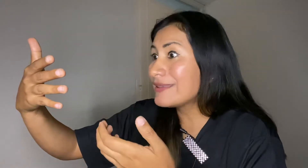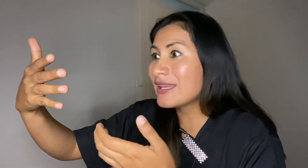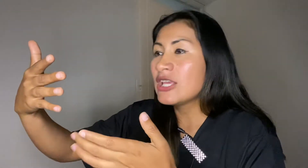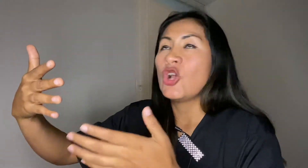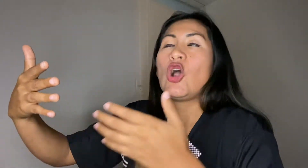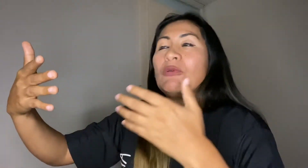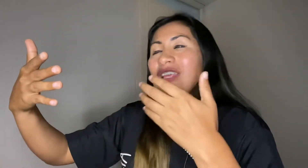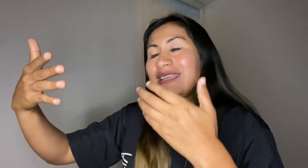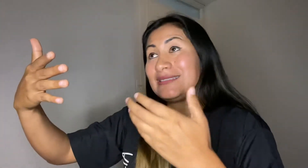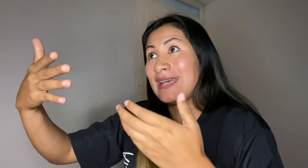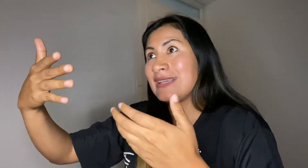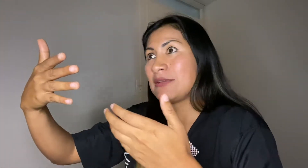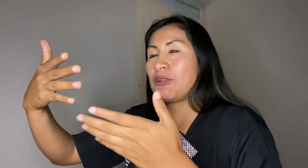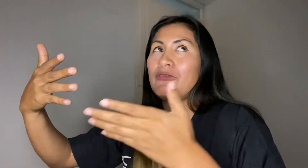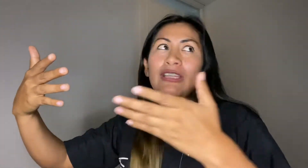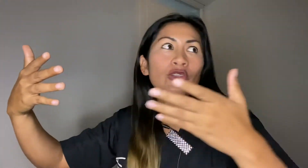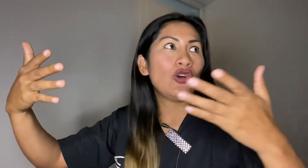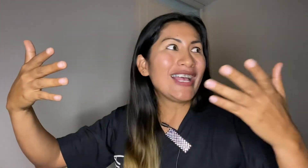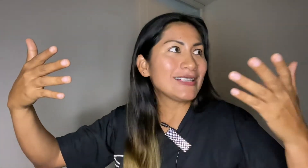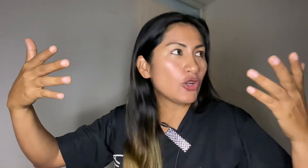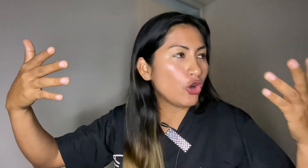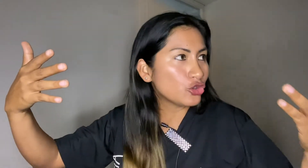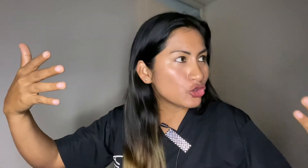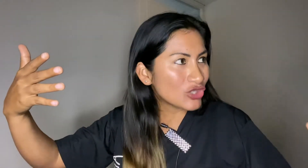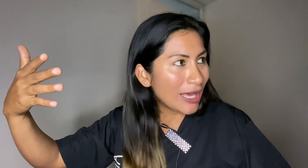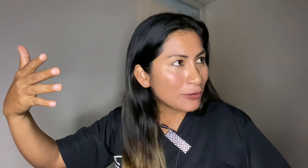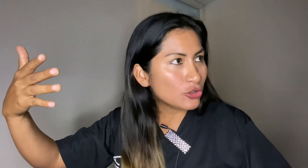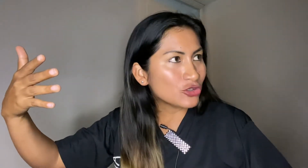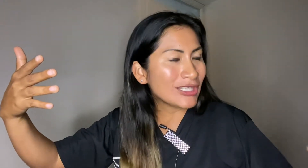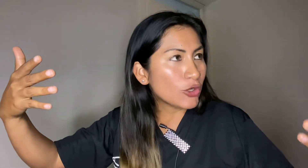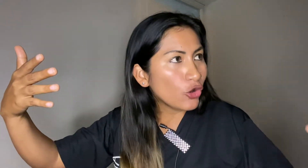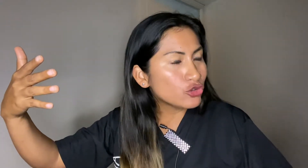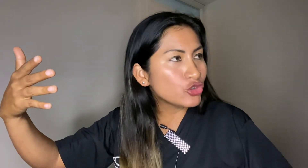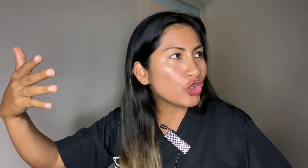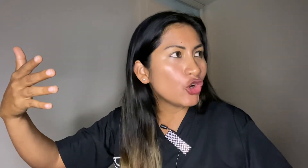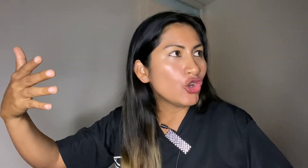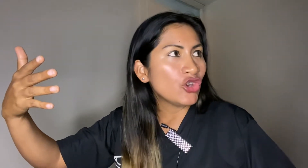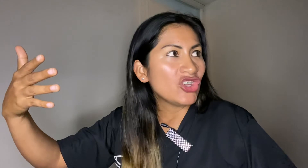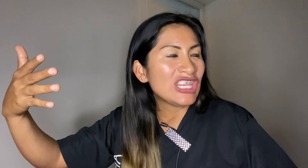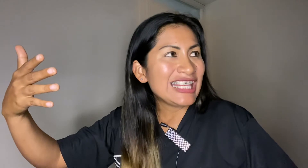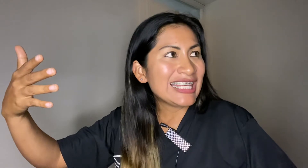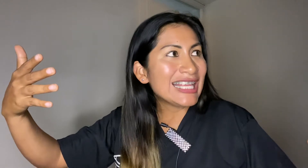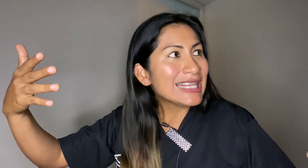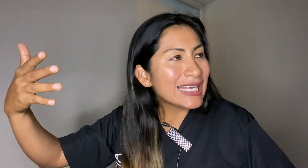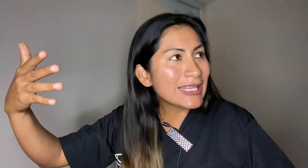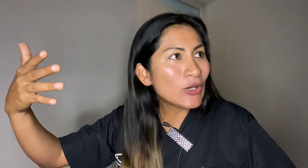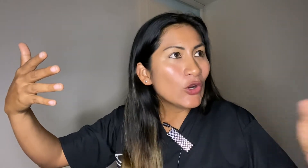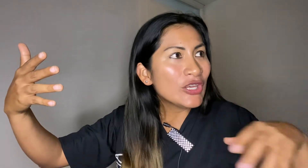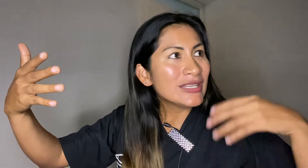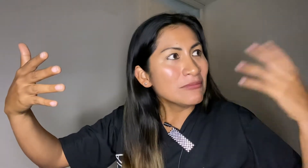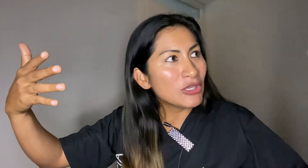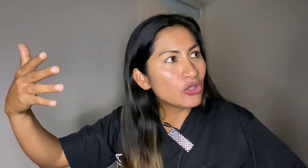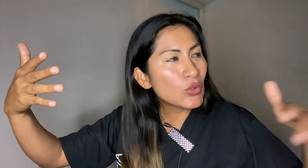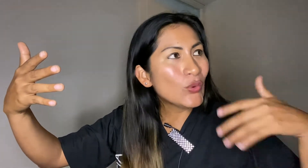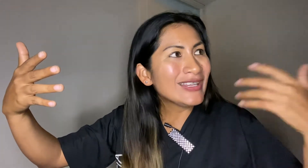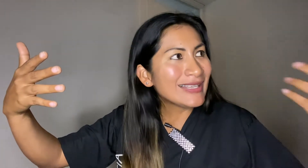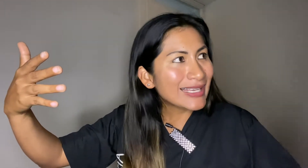o porque quizás he preferido hacer otros hábitos de negocio. Y que al día de hoy me doy cuenta que